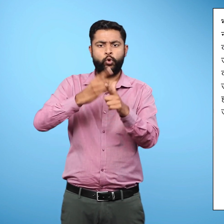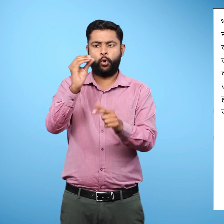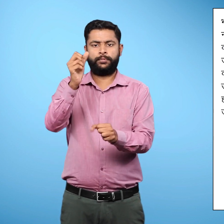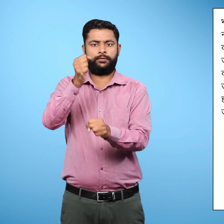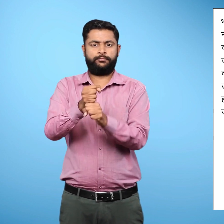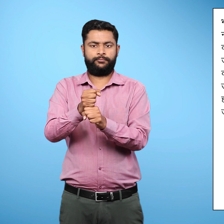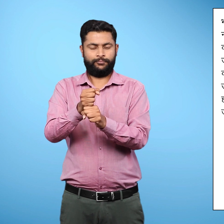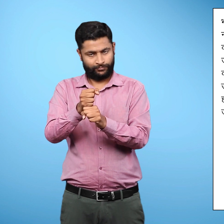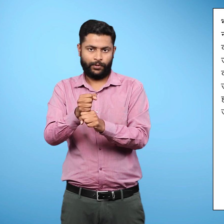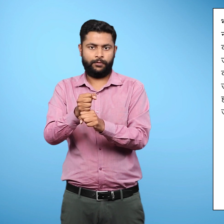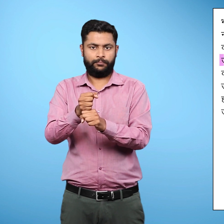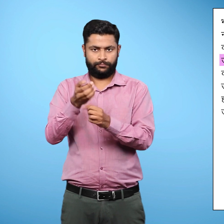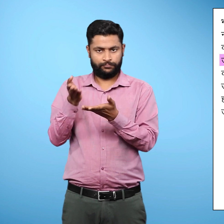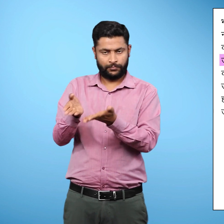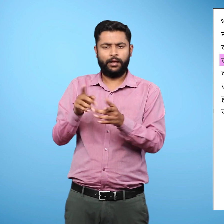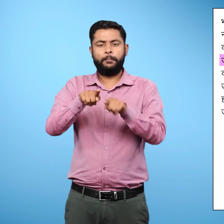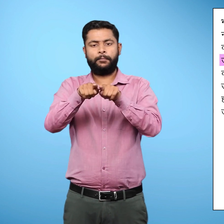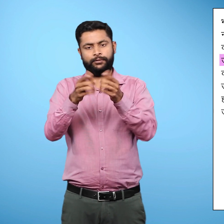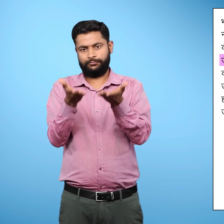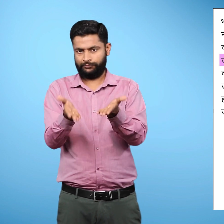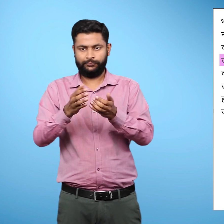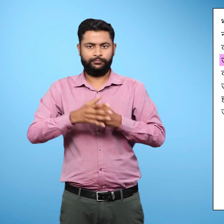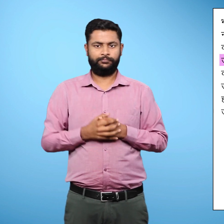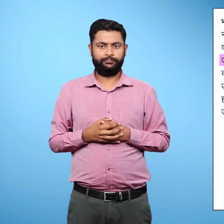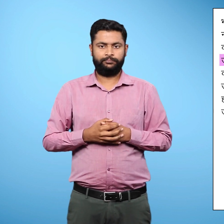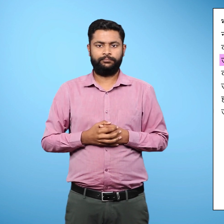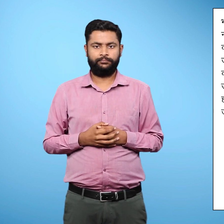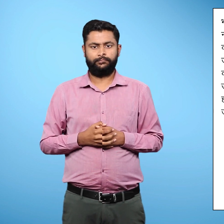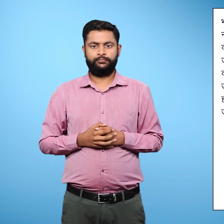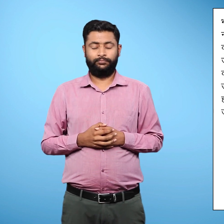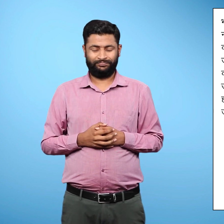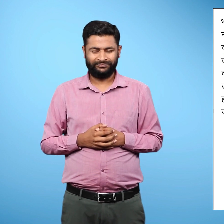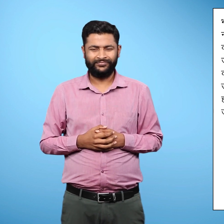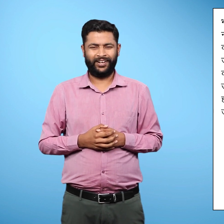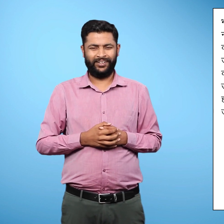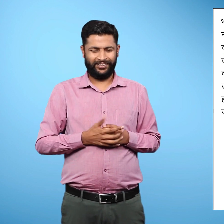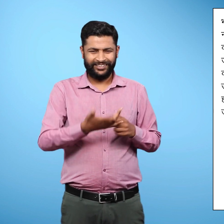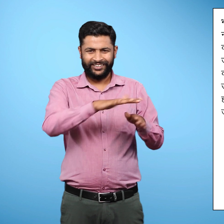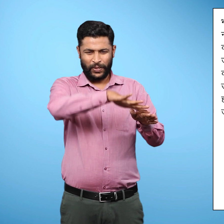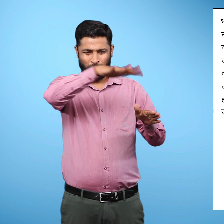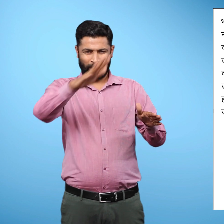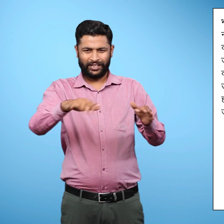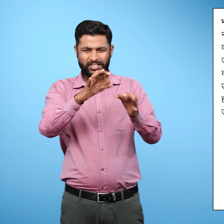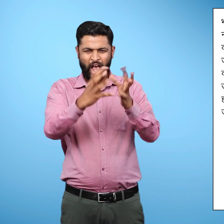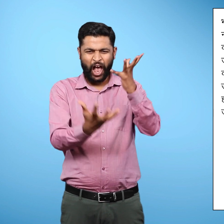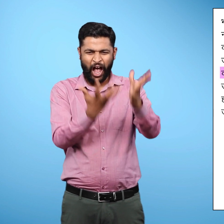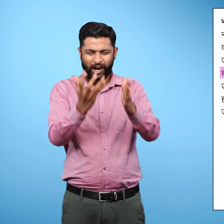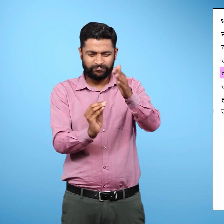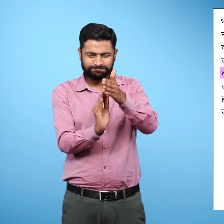इस प्रकार के जल प्रपातों के उदाहरण हैं। लावा पठार में काली मिठी